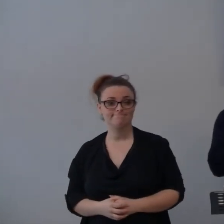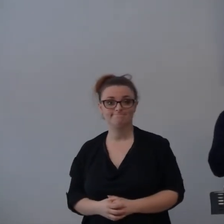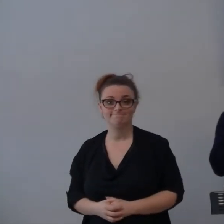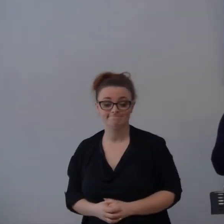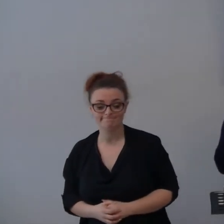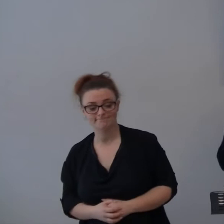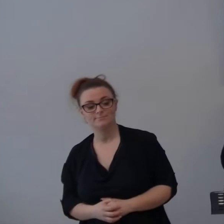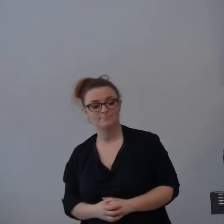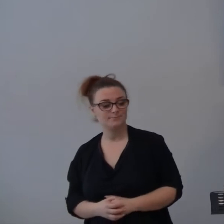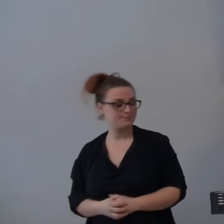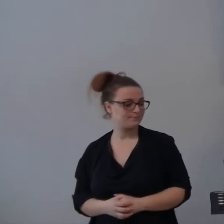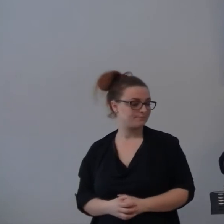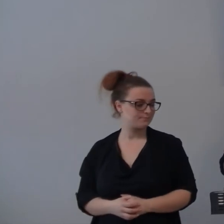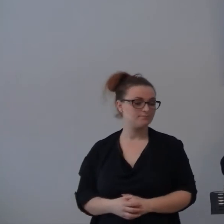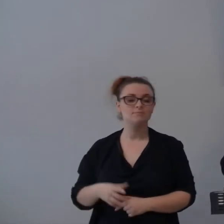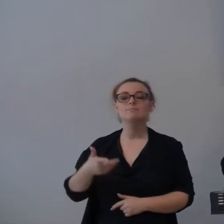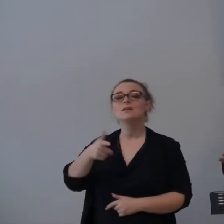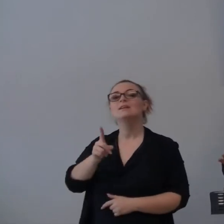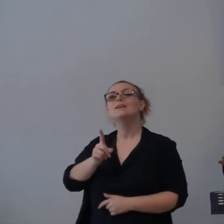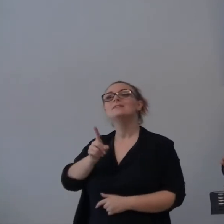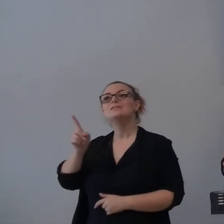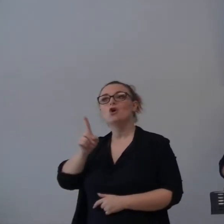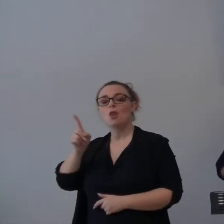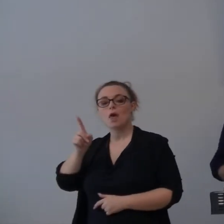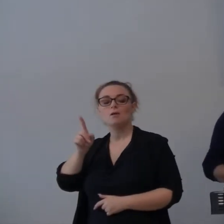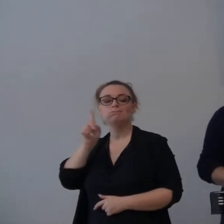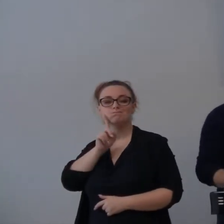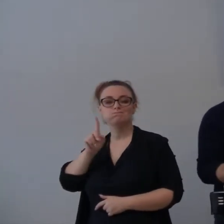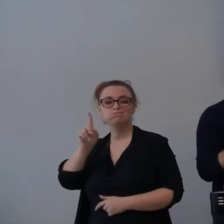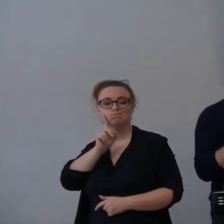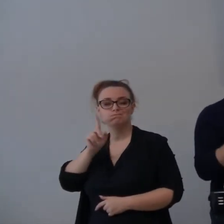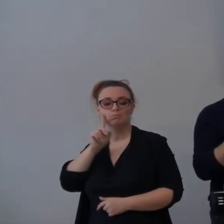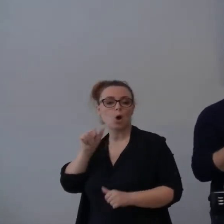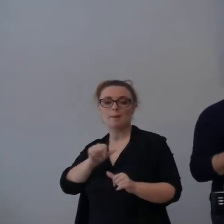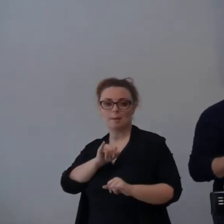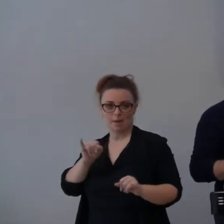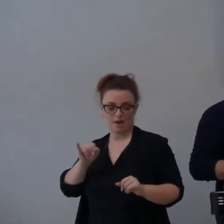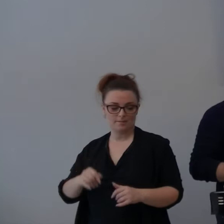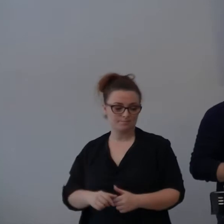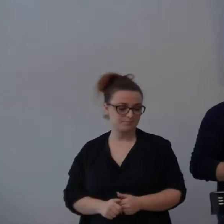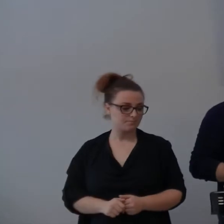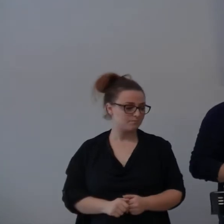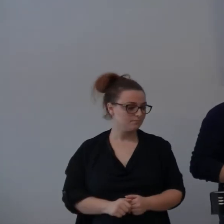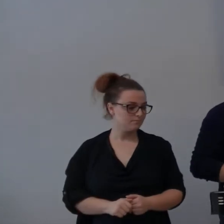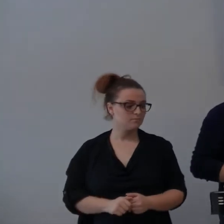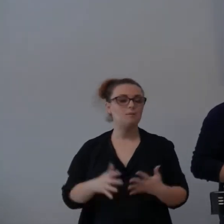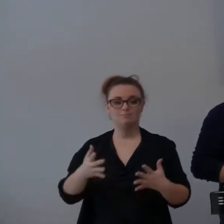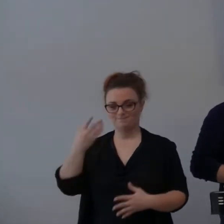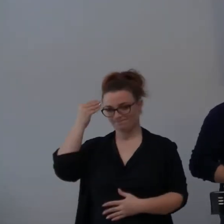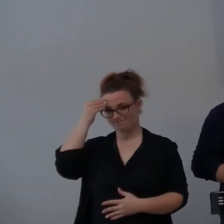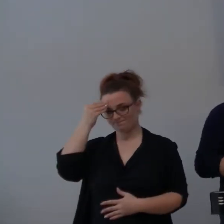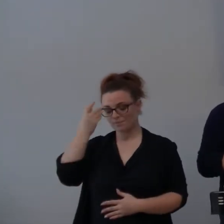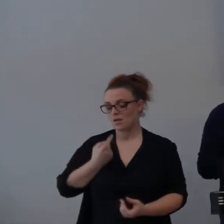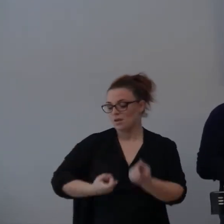Abbiamo detto il Signore rimane il Signore, non cambia. Torniamo un po' indietro a un altro momento in cui il Signore